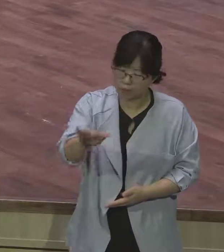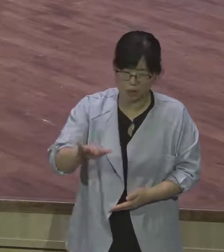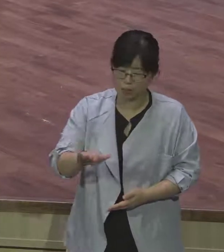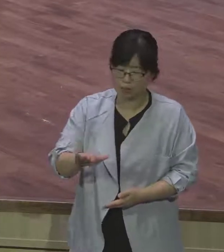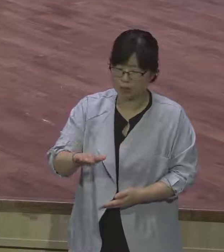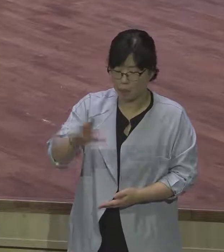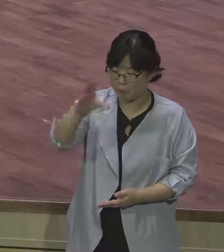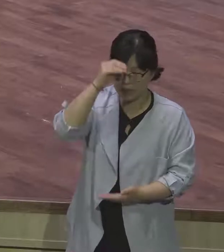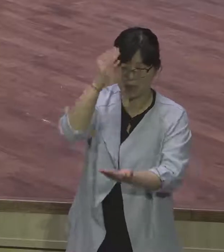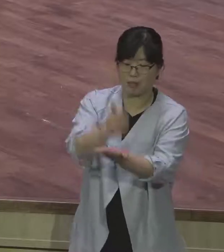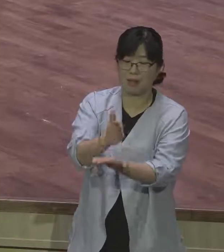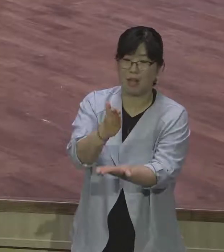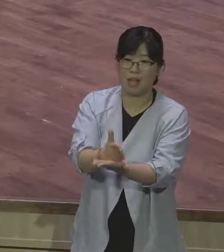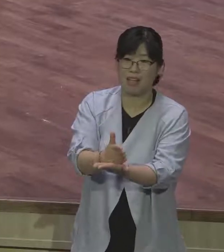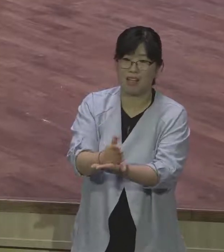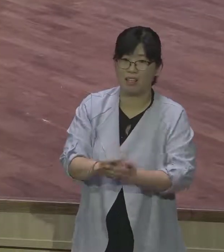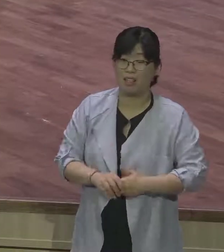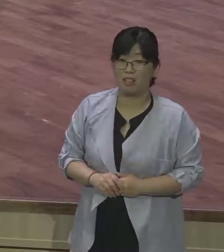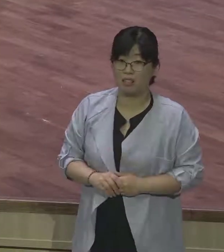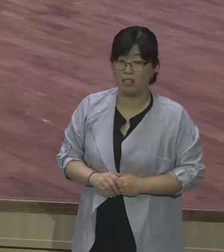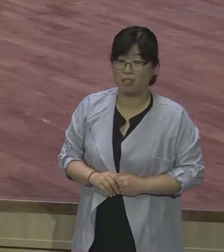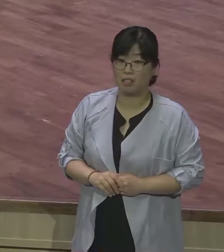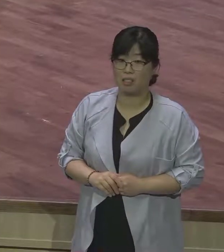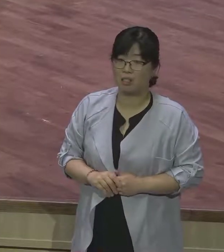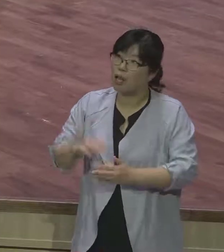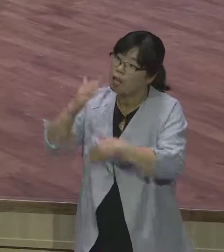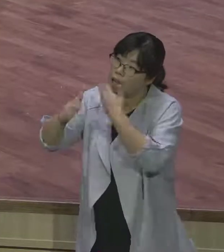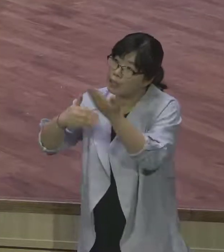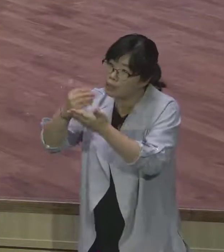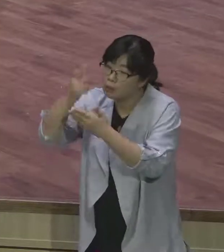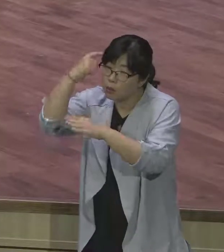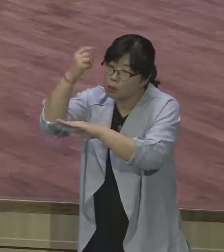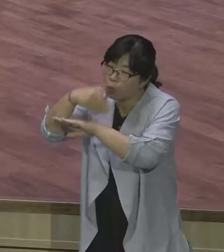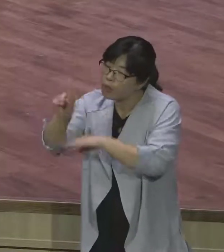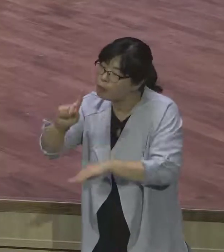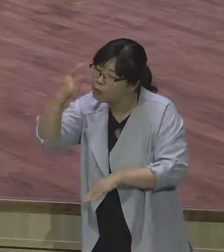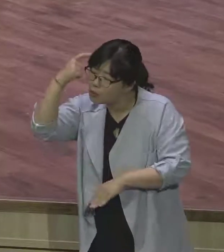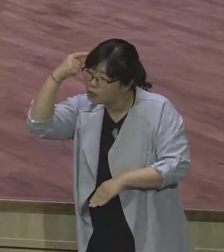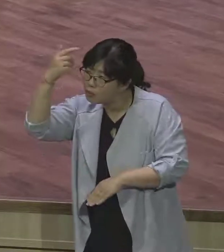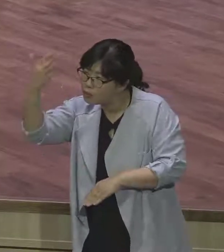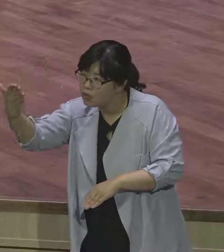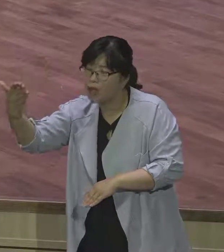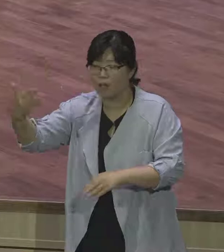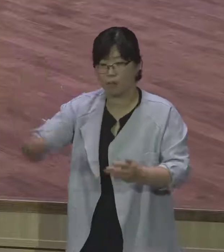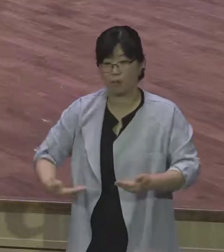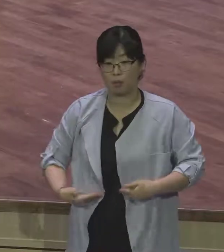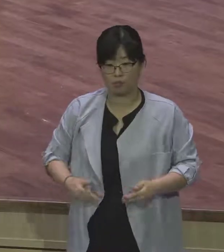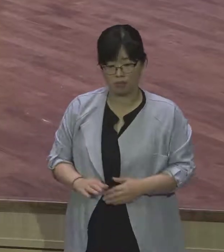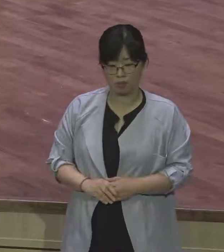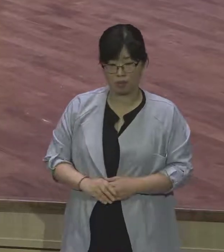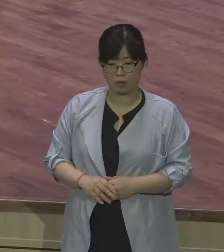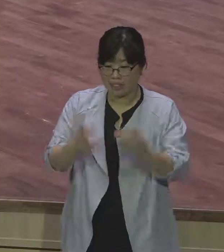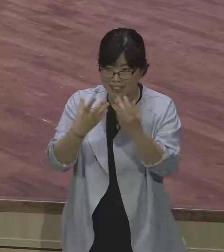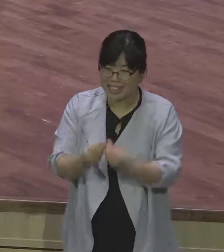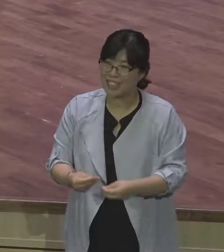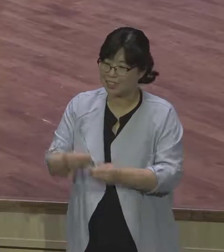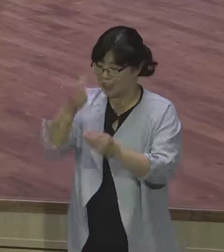그거는 아무 기도도 아니에요. 다 내려놓고 하나님 이 상황이 이렇습니다. 하나님 뜻이 어디에 있습니까?